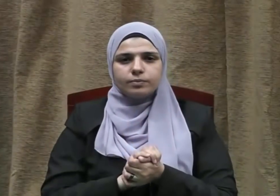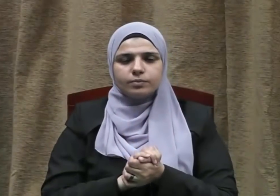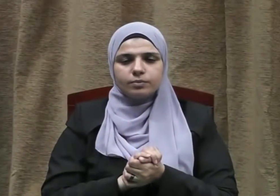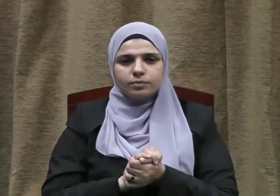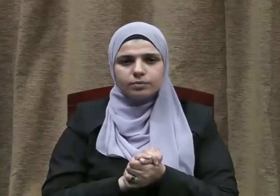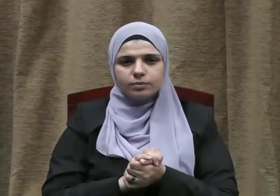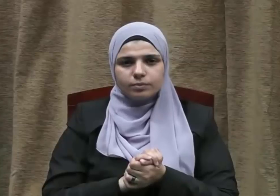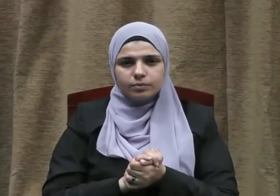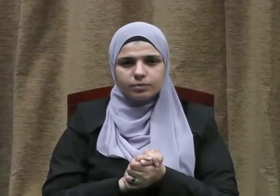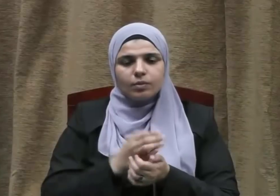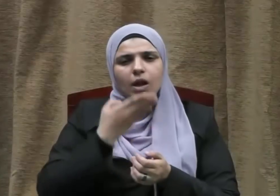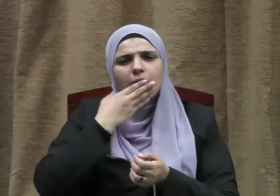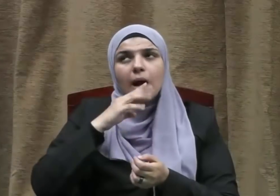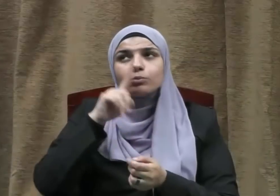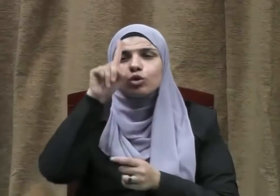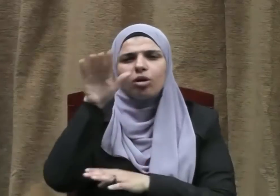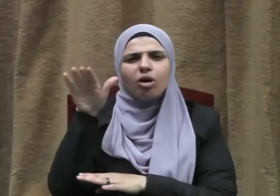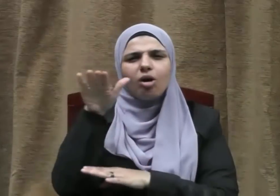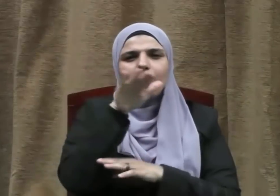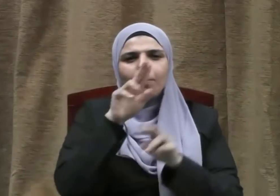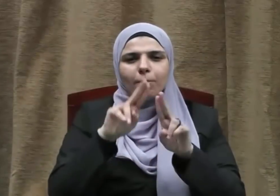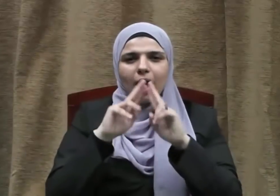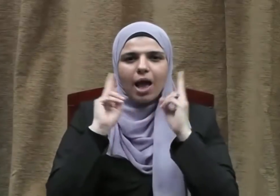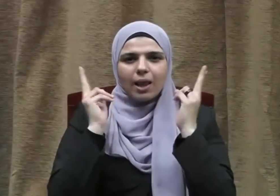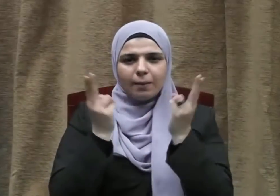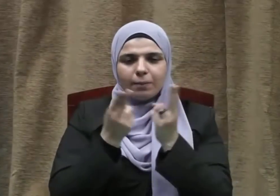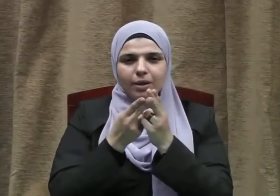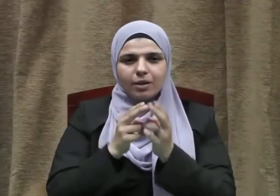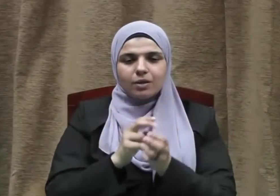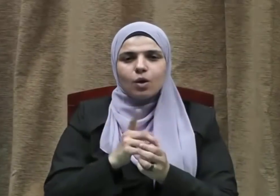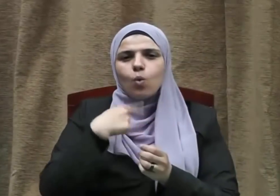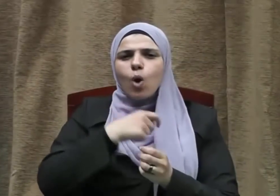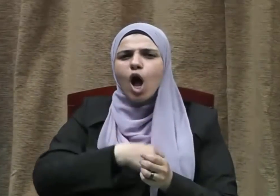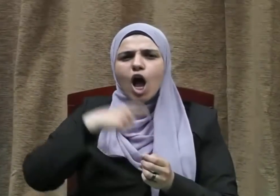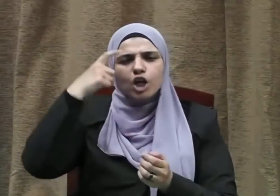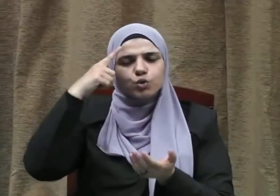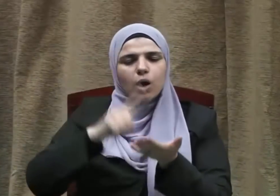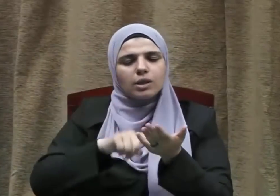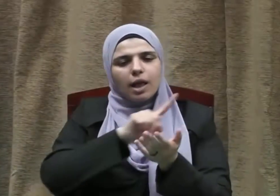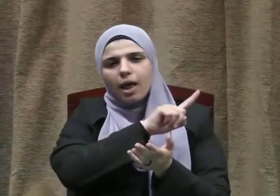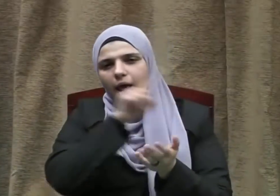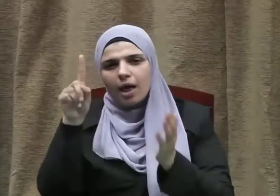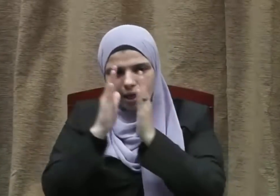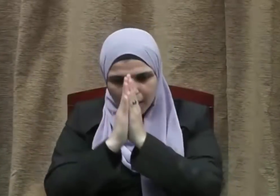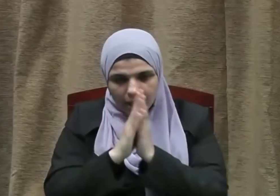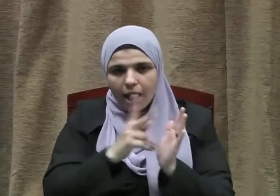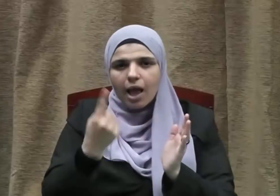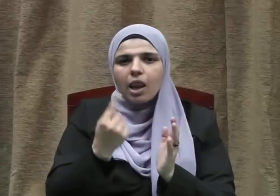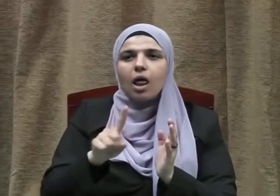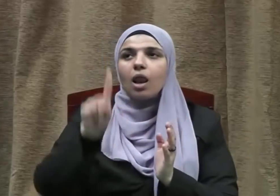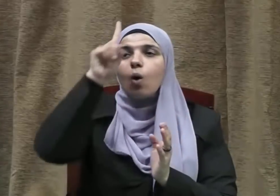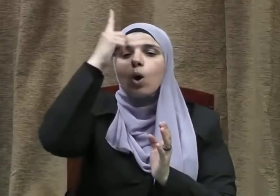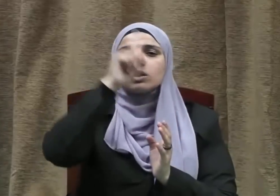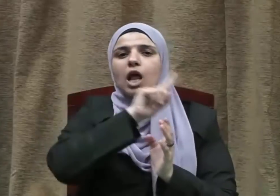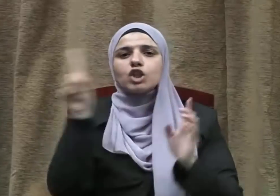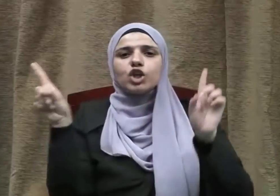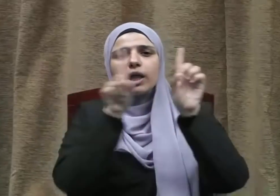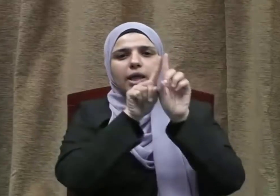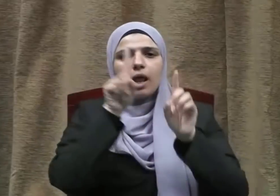لي ولكم الحمد لله رب العالمين وأشهد أن لا إله إلا